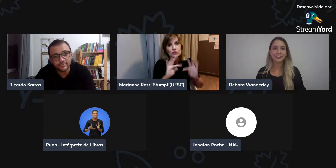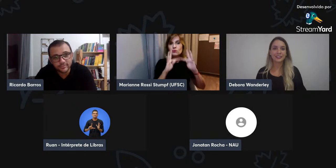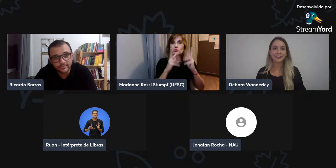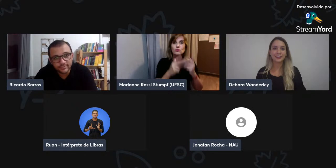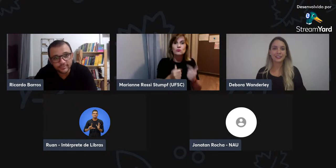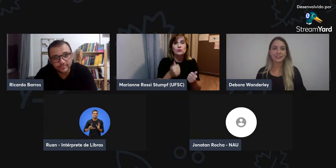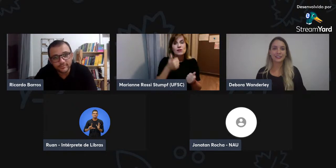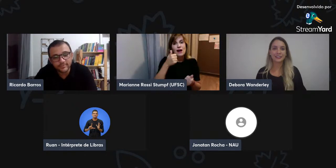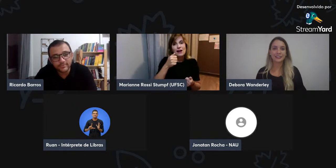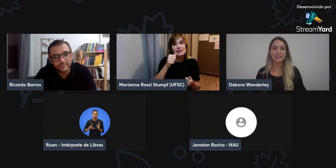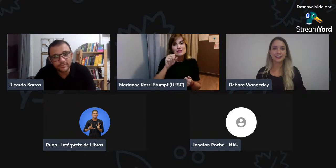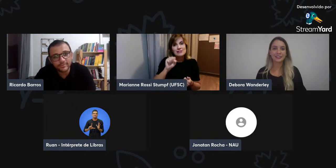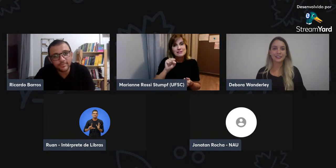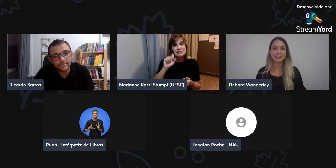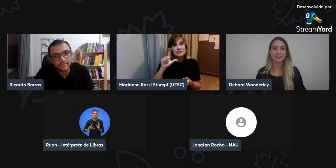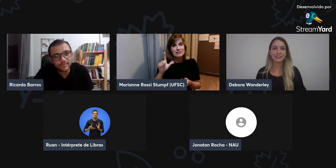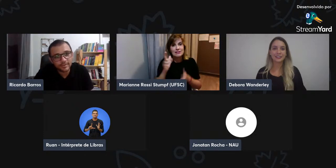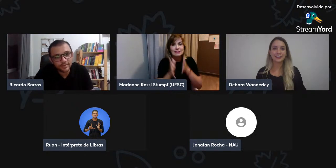livro...